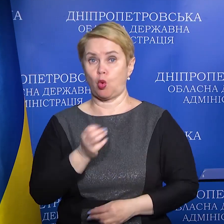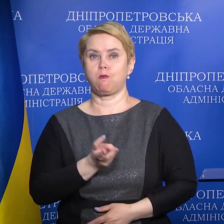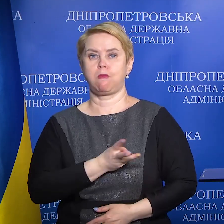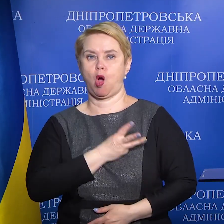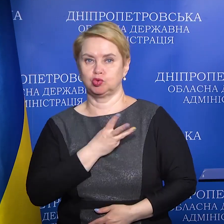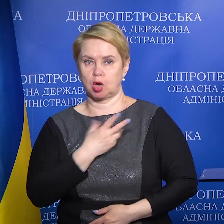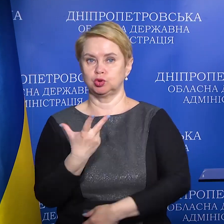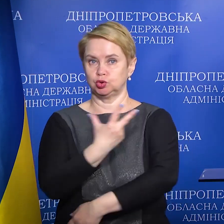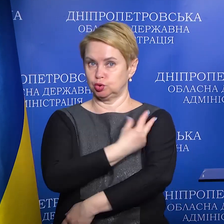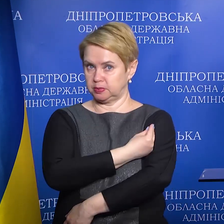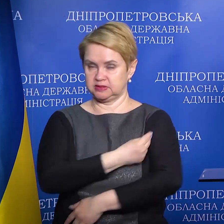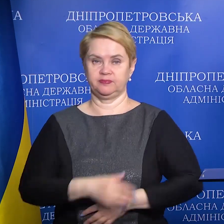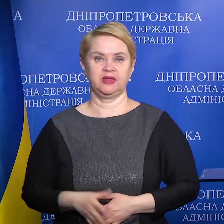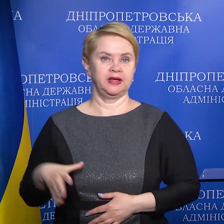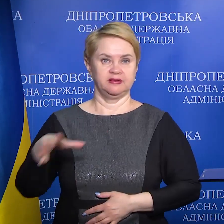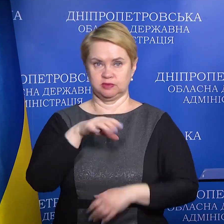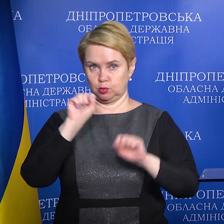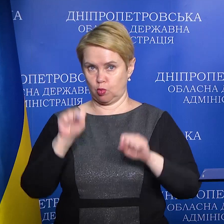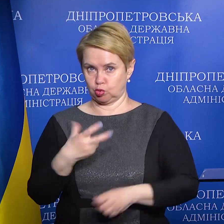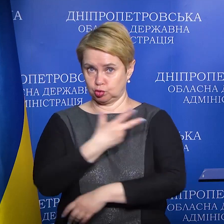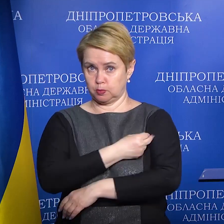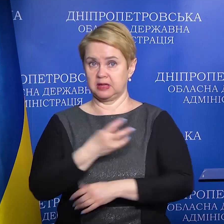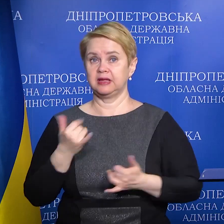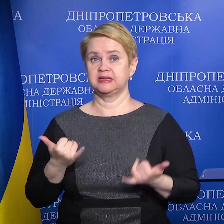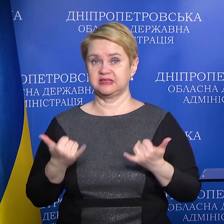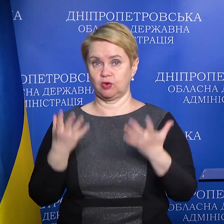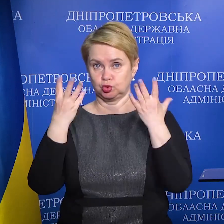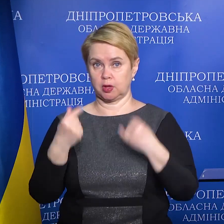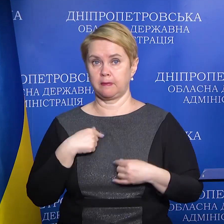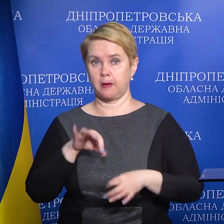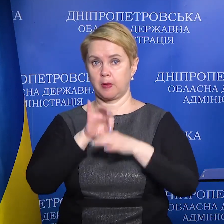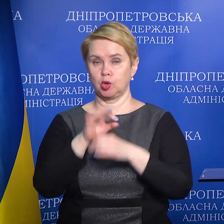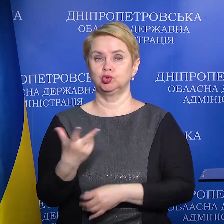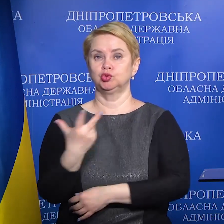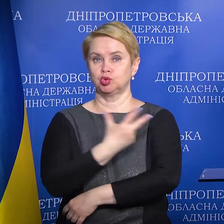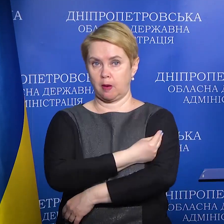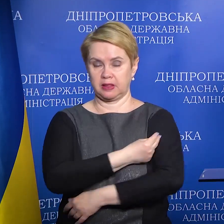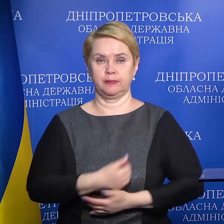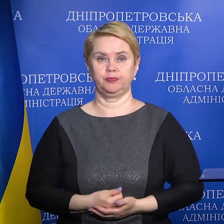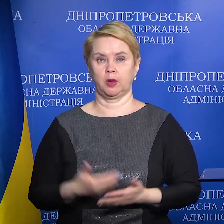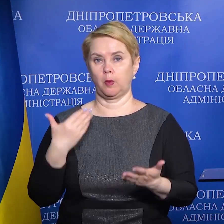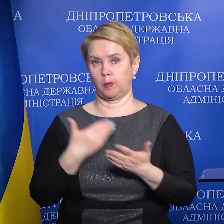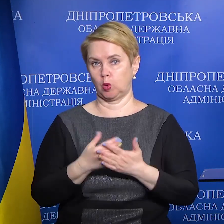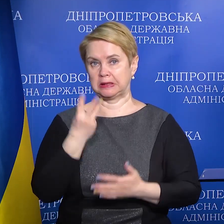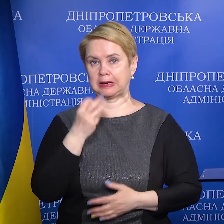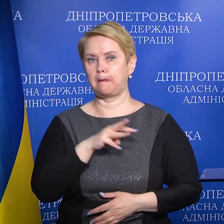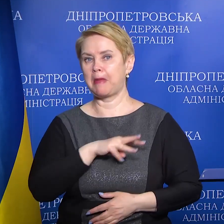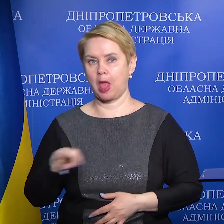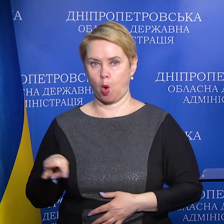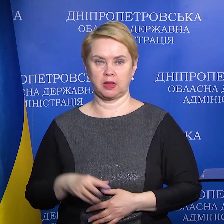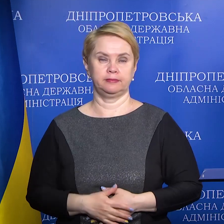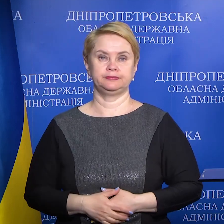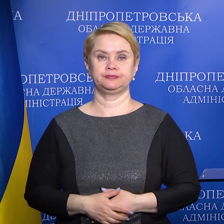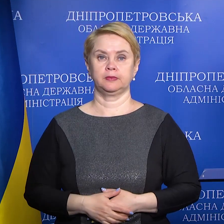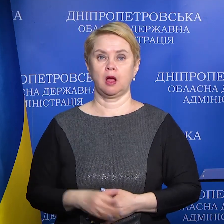бажає щепитися, всі можуть щепитися. На сьогоднішній день ми провели щеплень понад 3 мільйона.